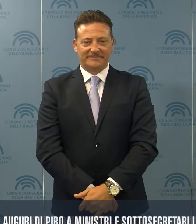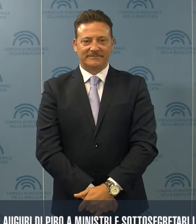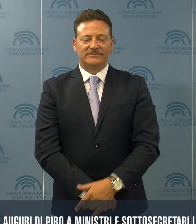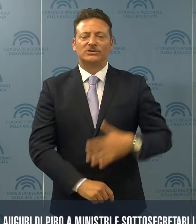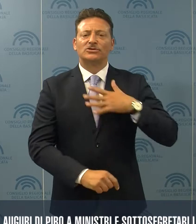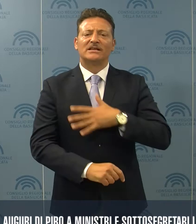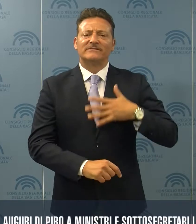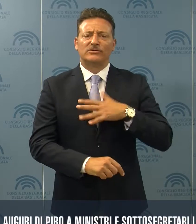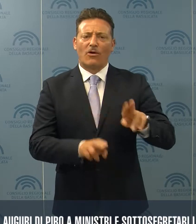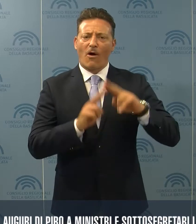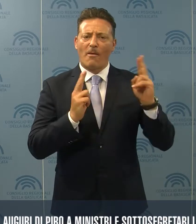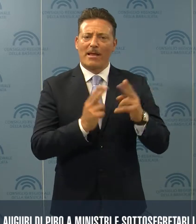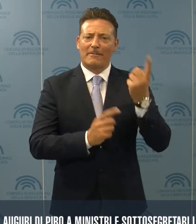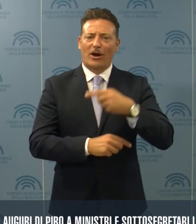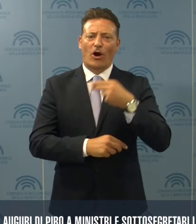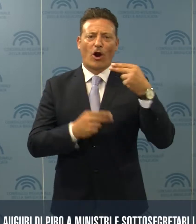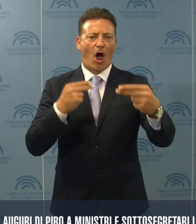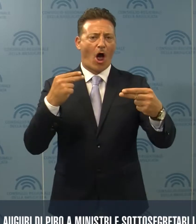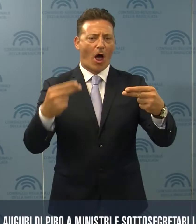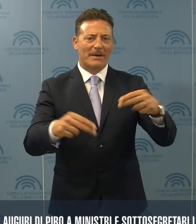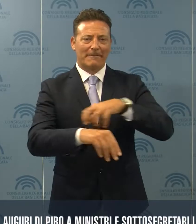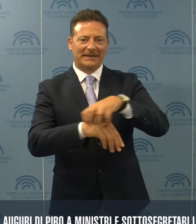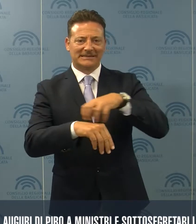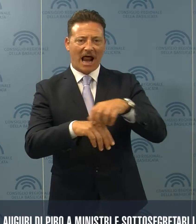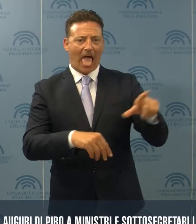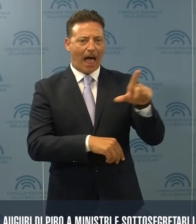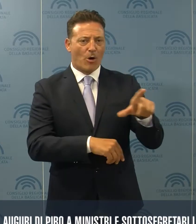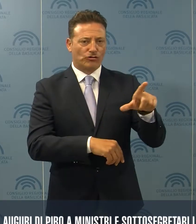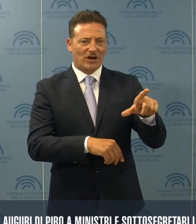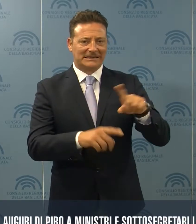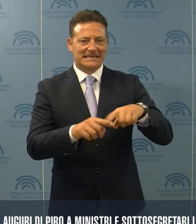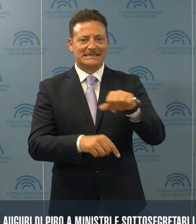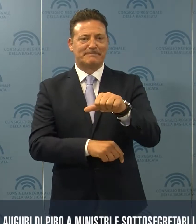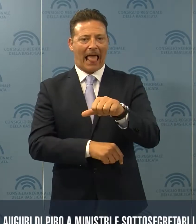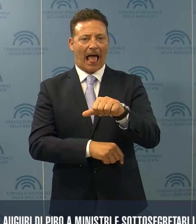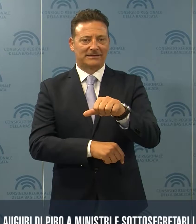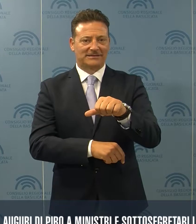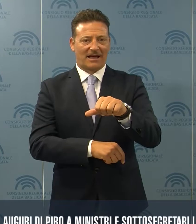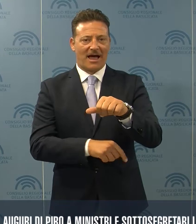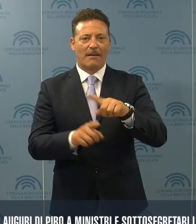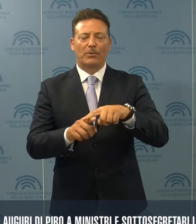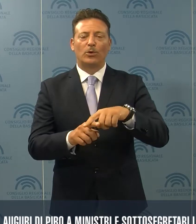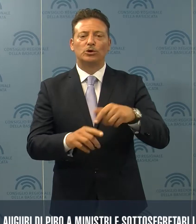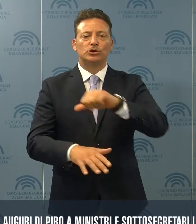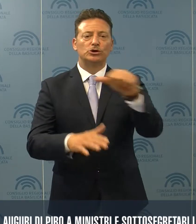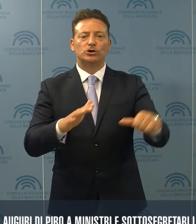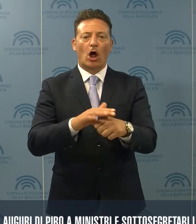Soddisfazione per la nomina dei ministri Lamorgese e Speranza e dei